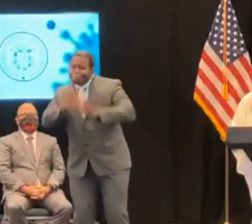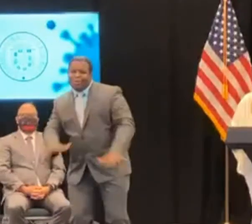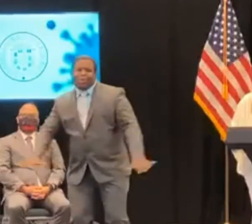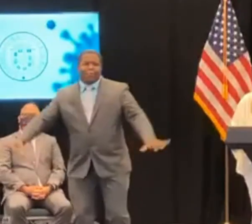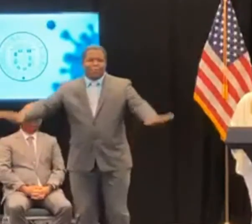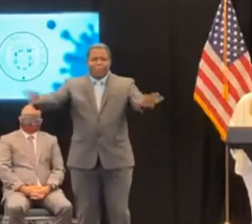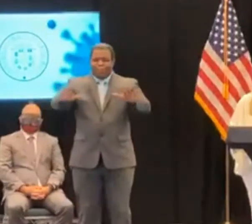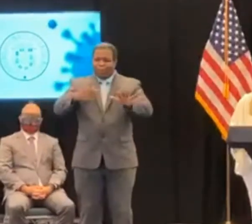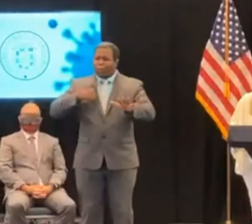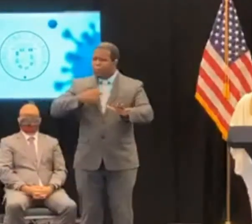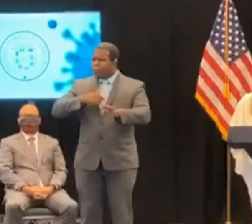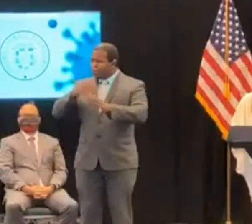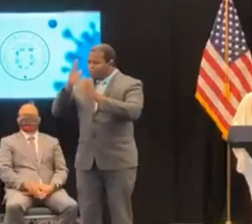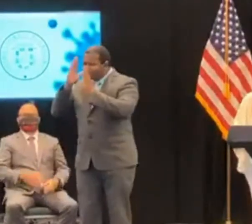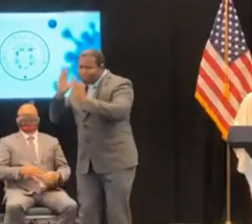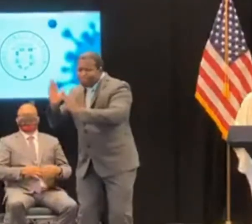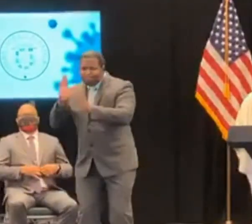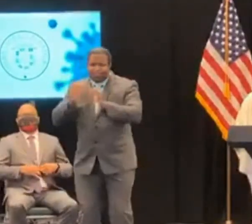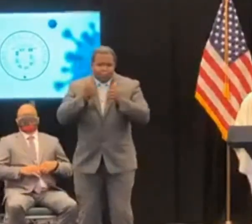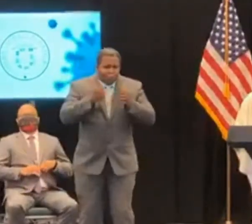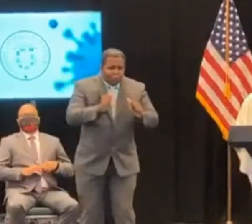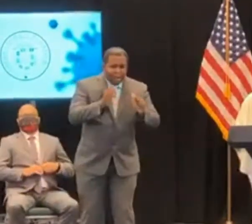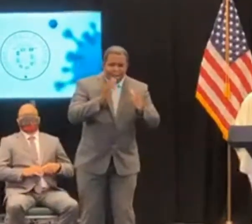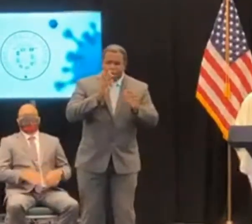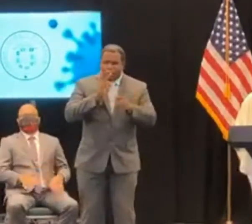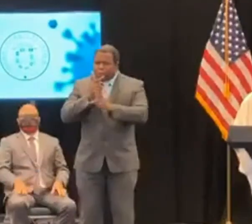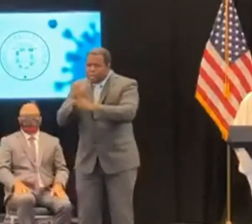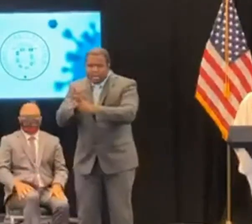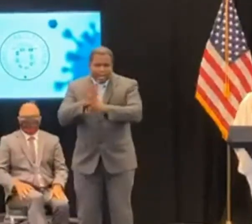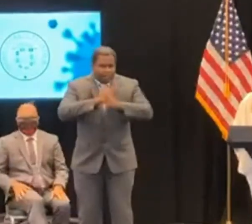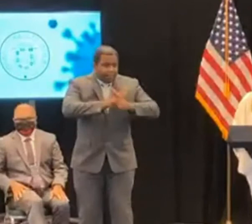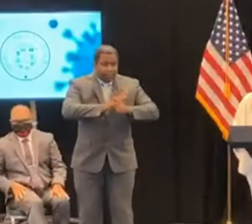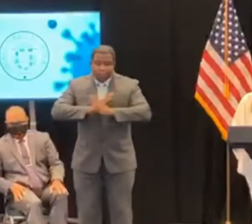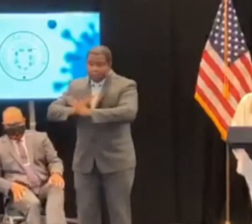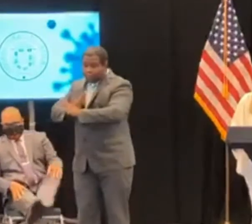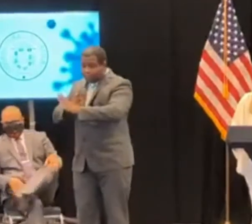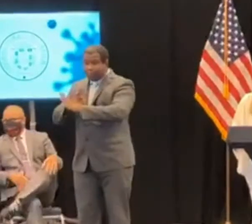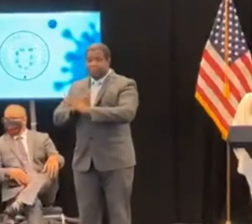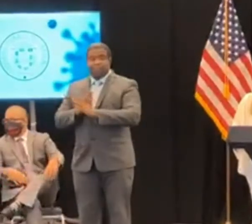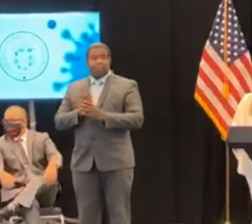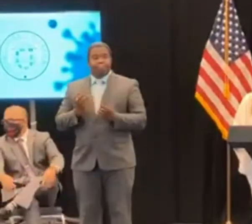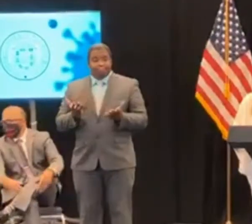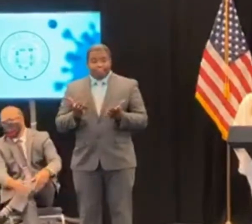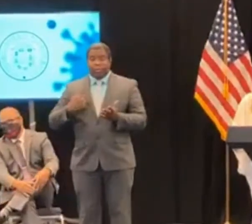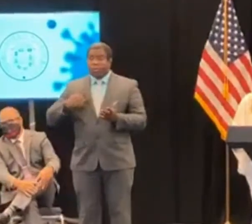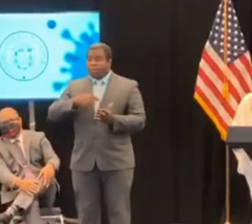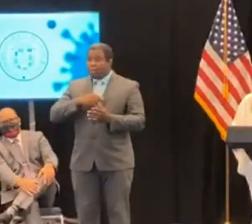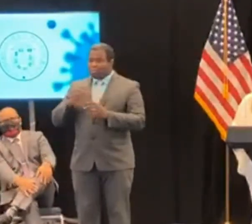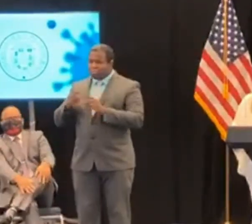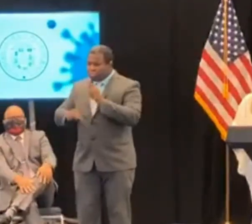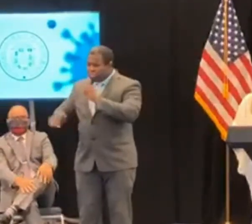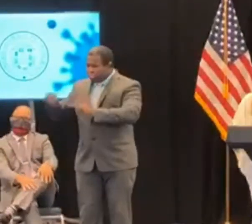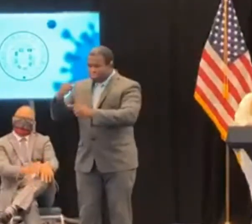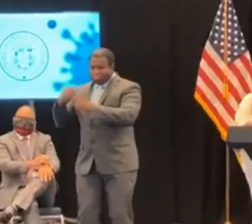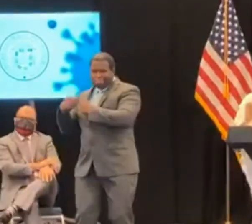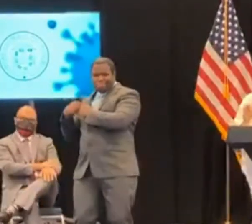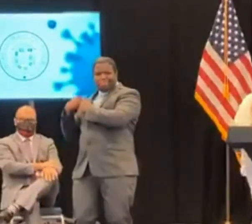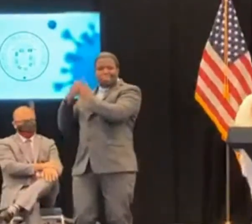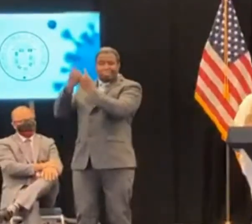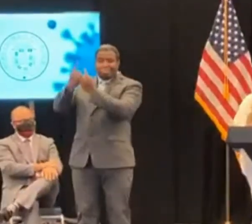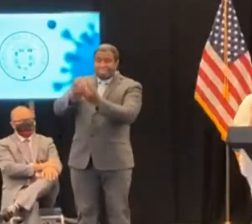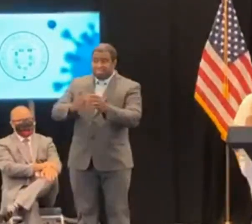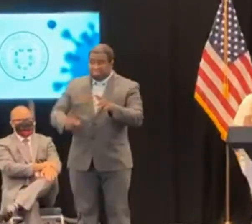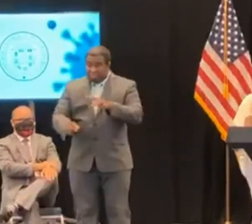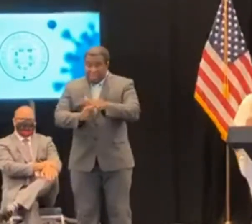múltiples ocasiones. Yo creo que en cada una de las órdenes ejecutivas que hemos hablado, lo hemos mencionado, no